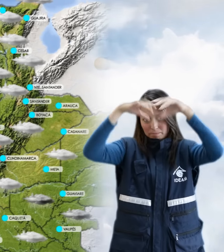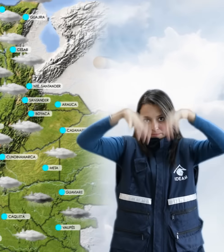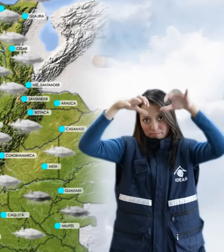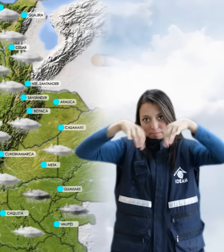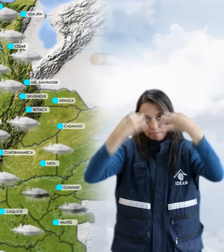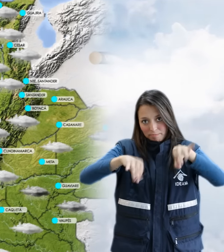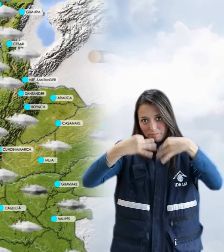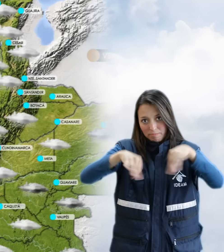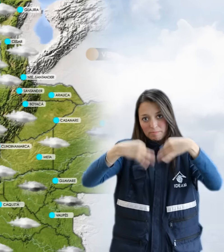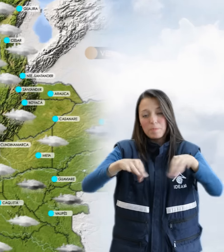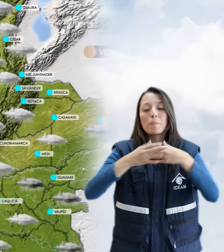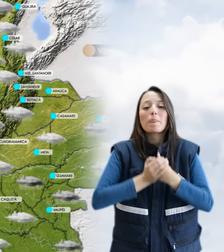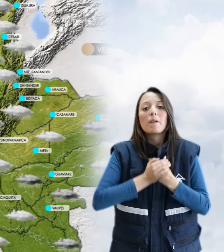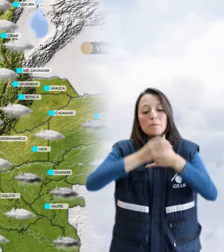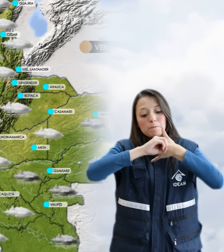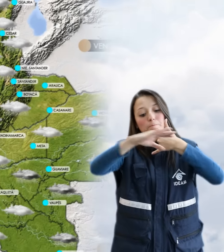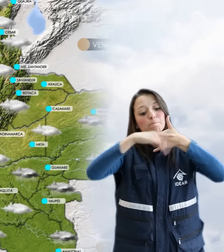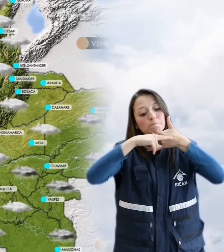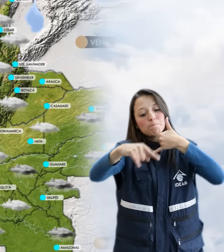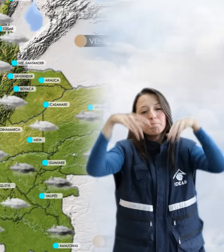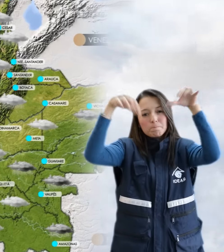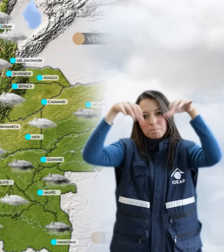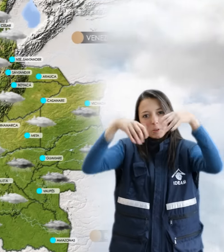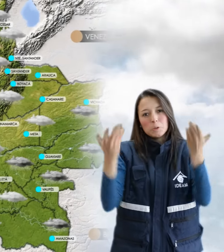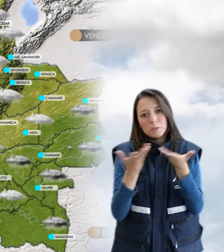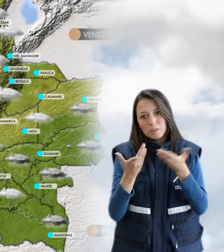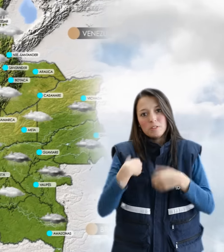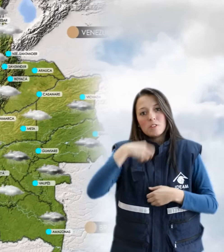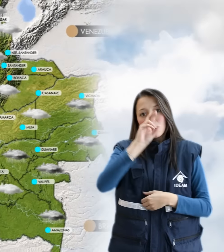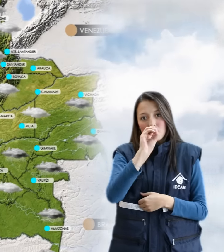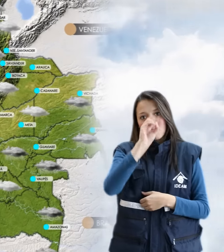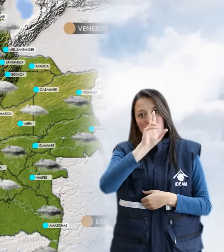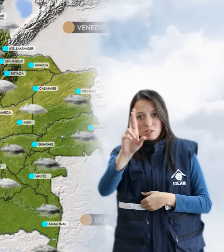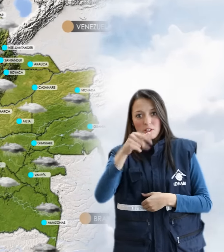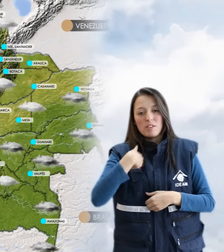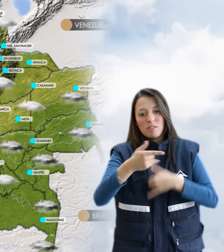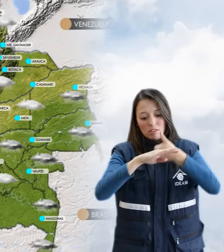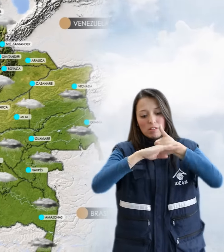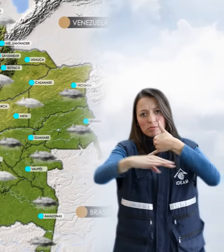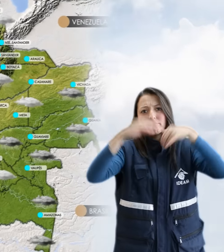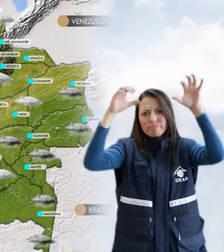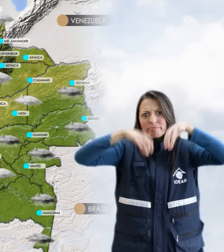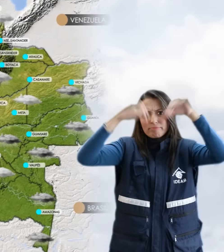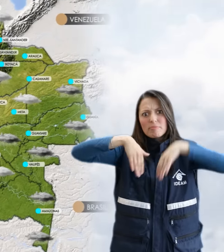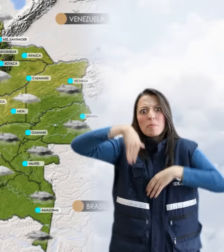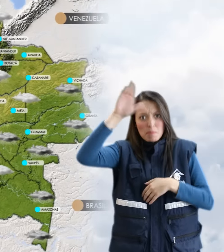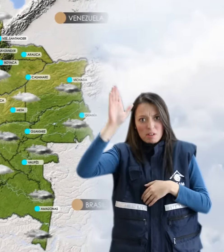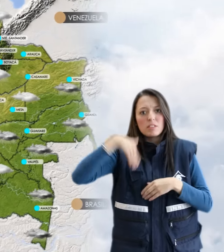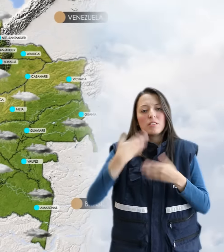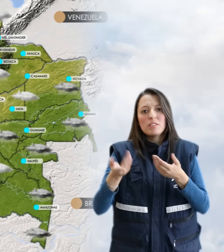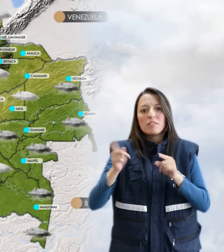Para la región Orinoquia las lluvias se concentrarán hacia el oriente de la región, las más intensas. Y hacia el pie de Monte se